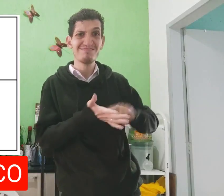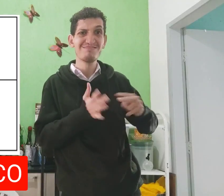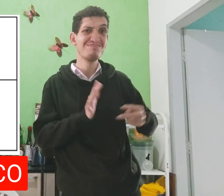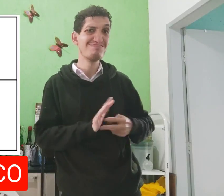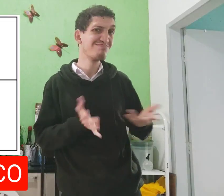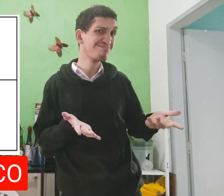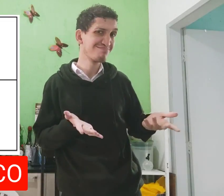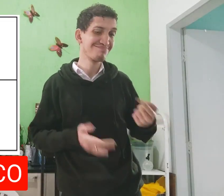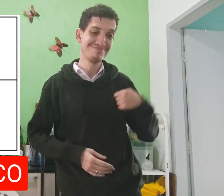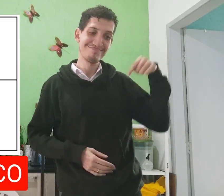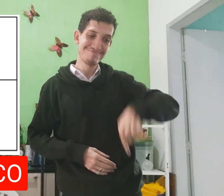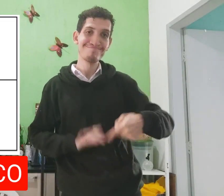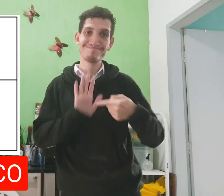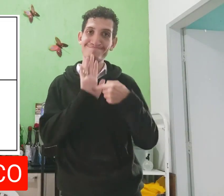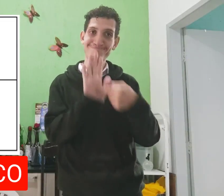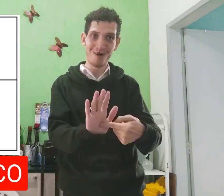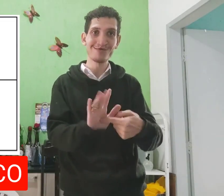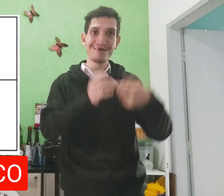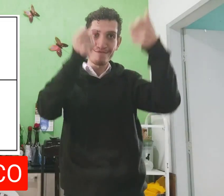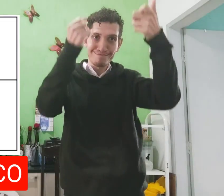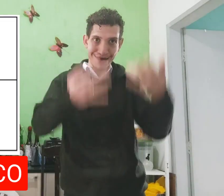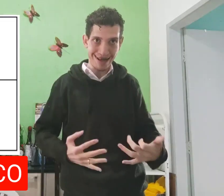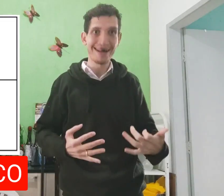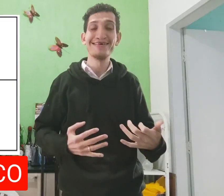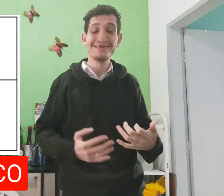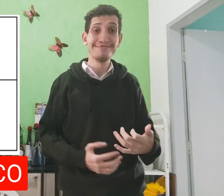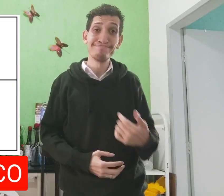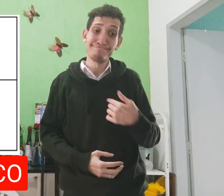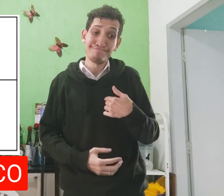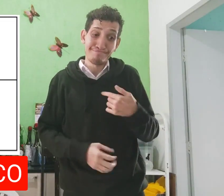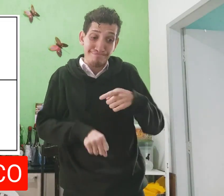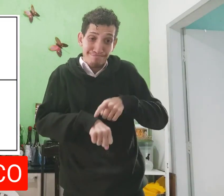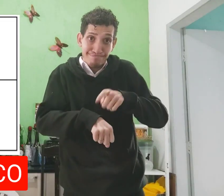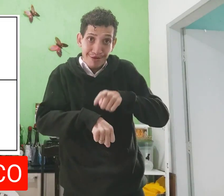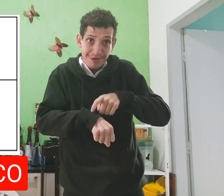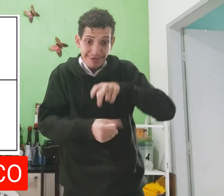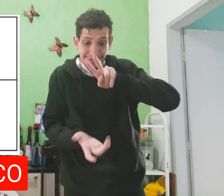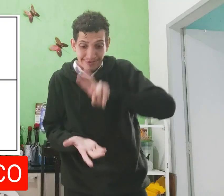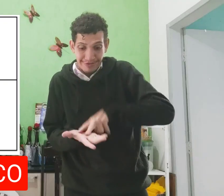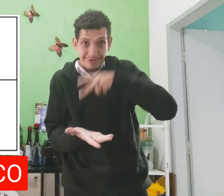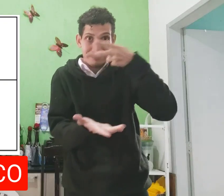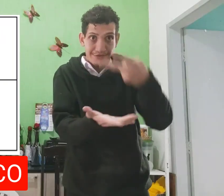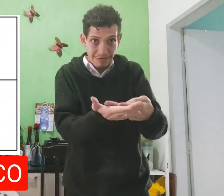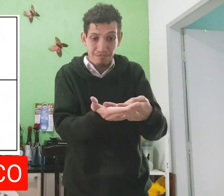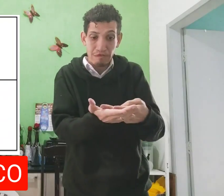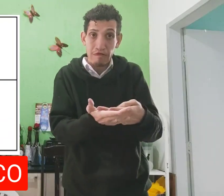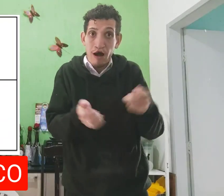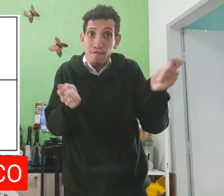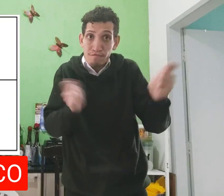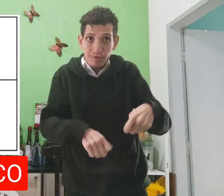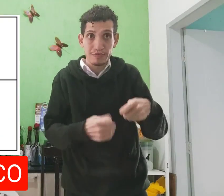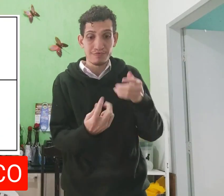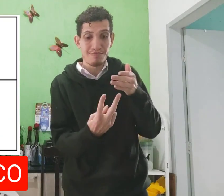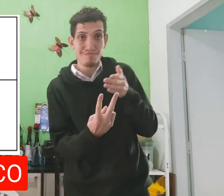Isso daqui é específica. Eu aqui vou te mostrar, explicar. Eu momento tradução